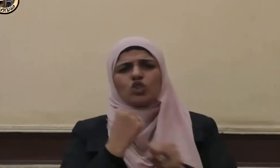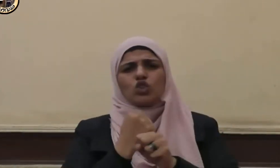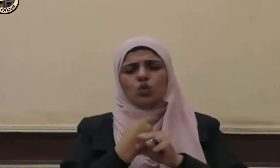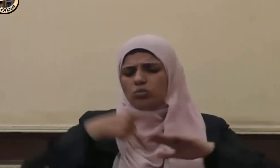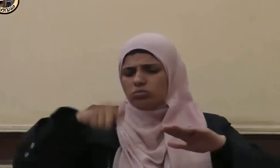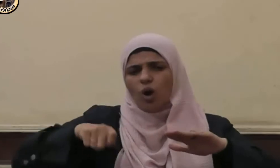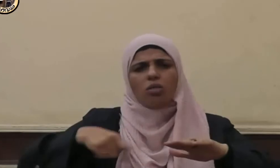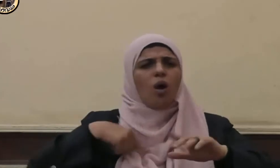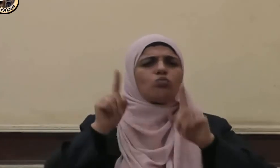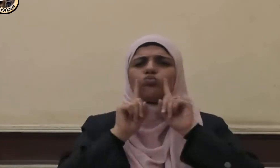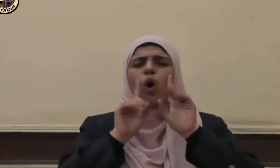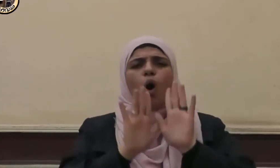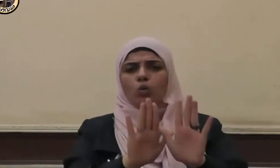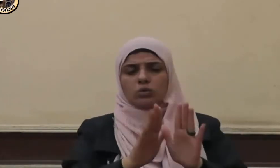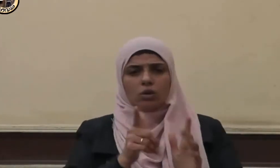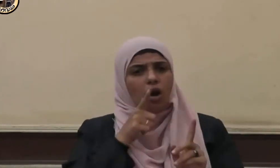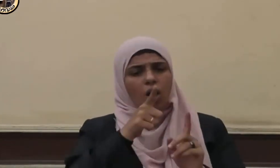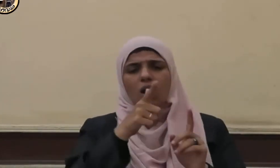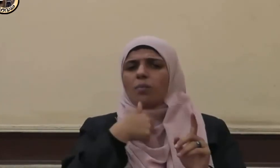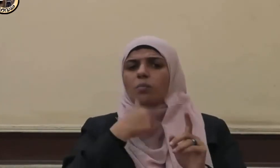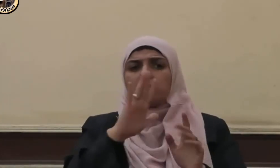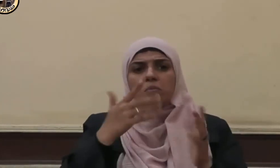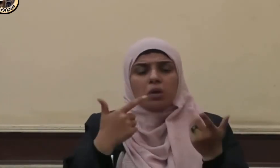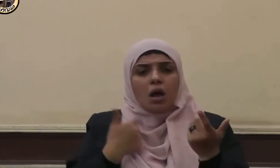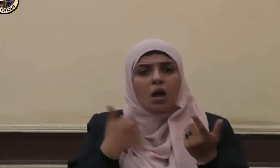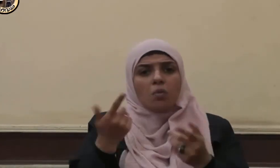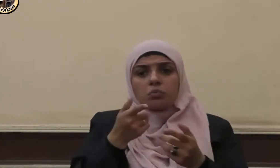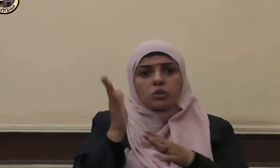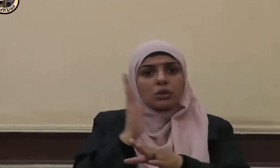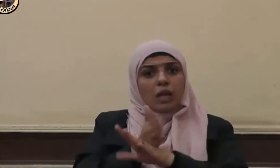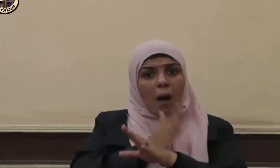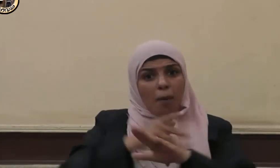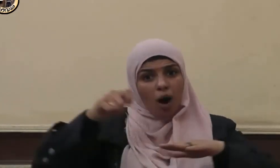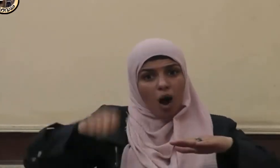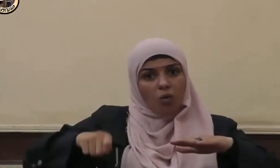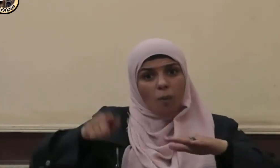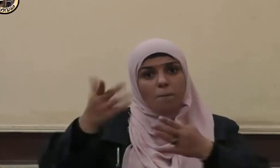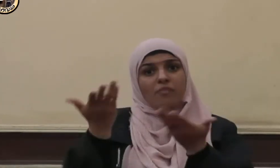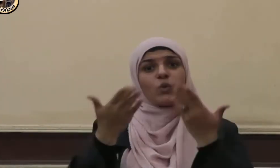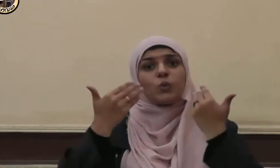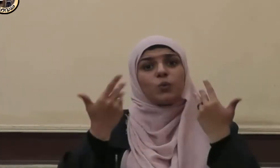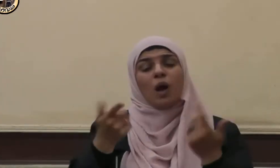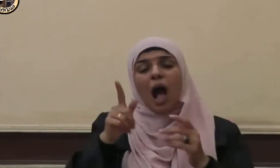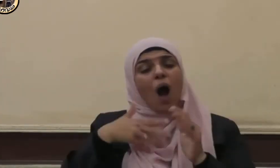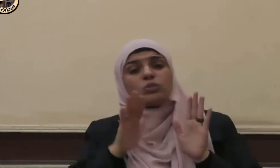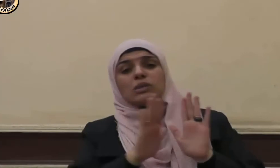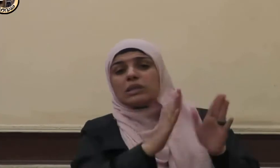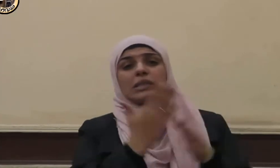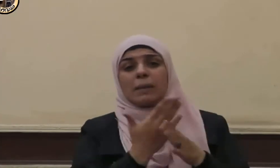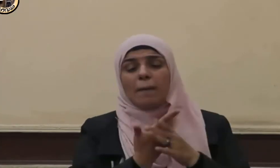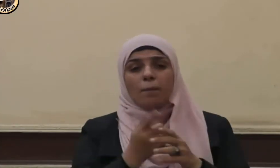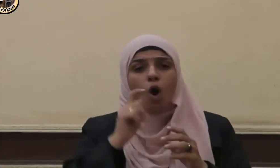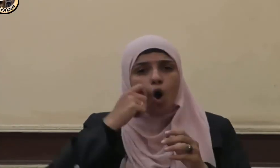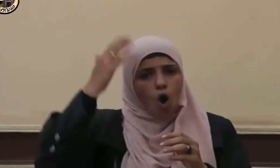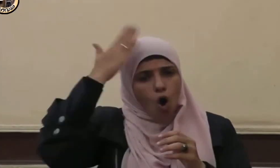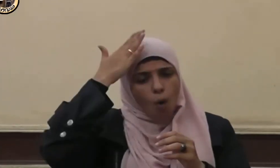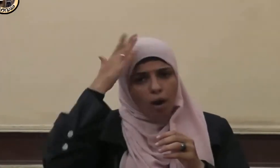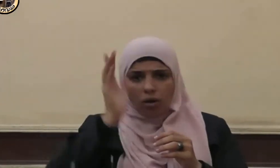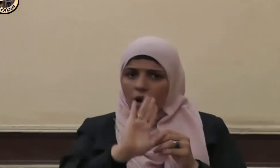فقال أمن مشقة القضاء تطلب الإعفاء يا عمر قال عمر رضي